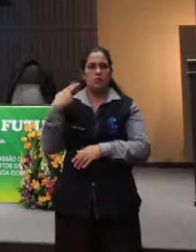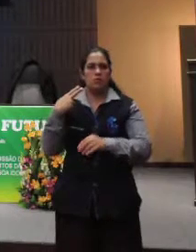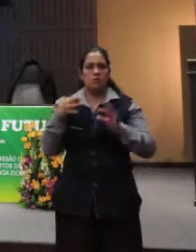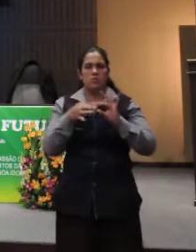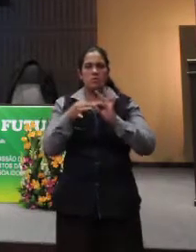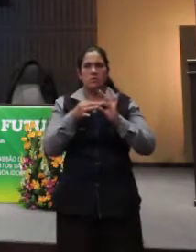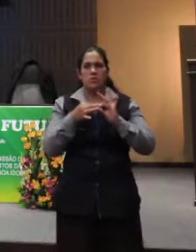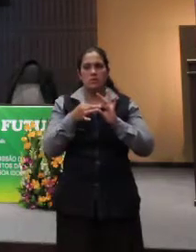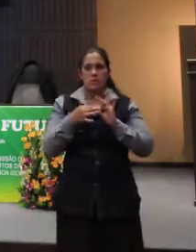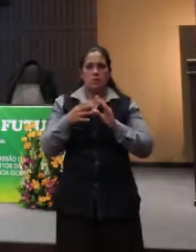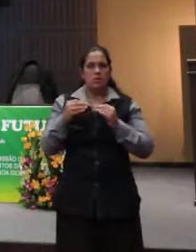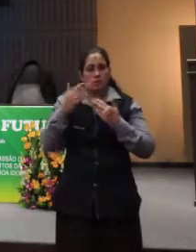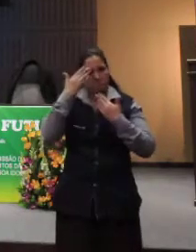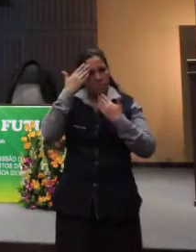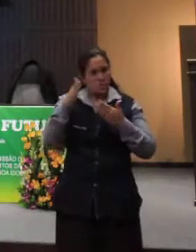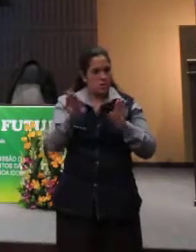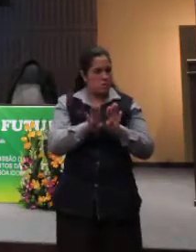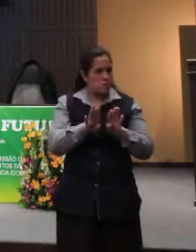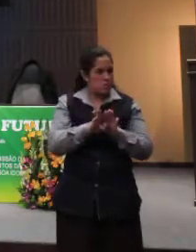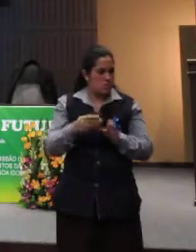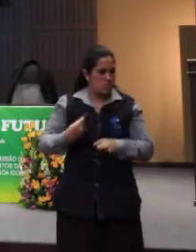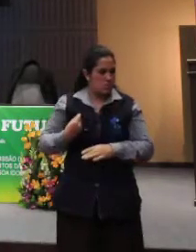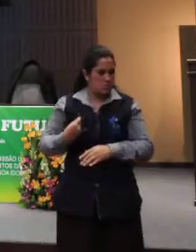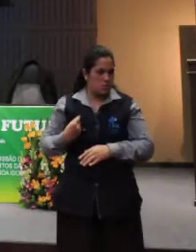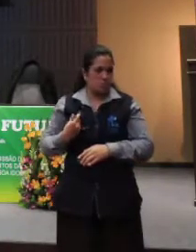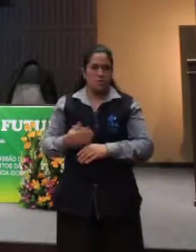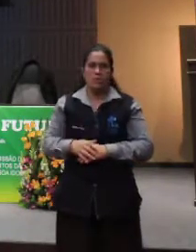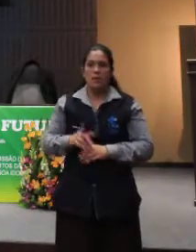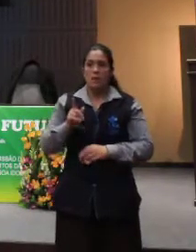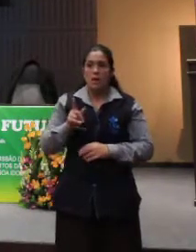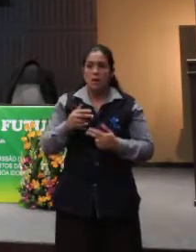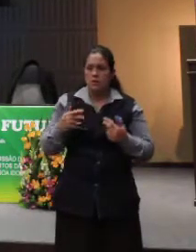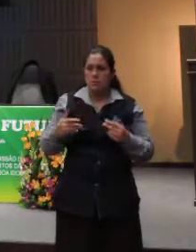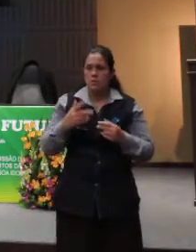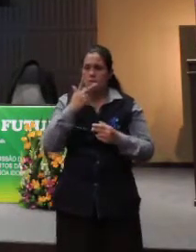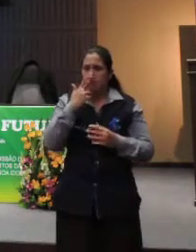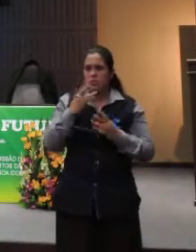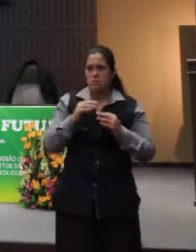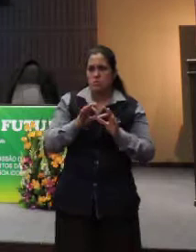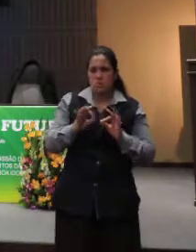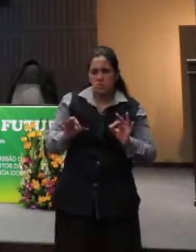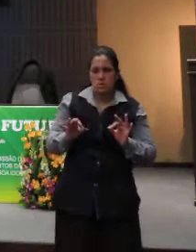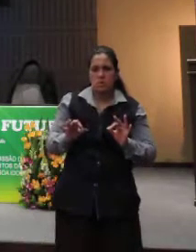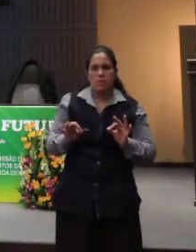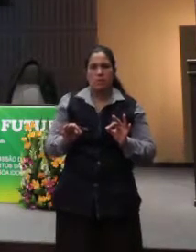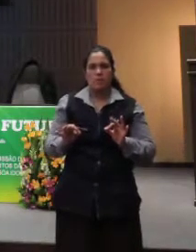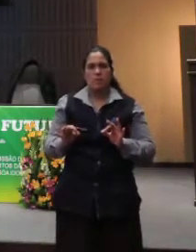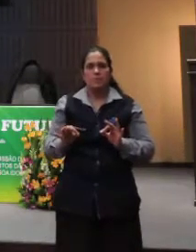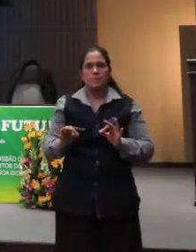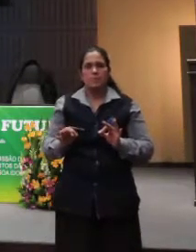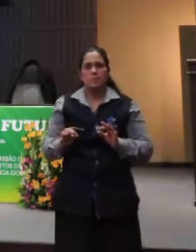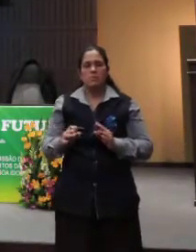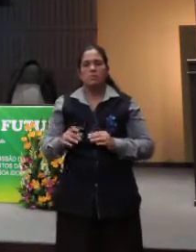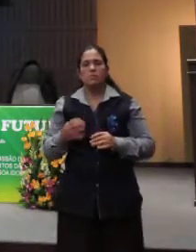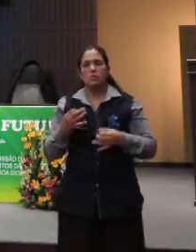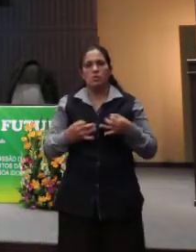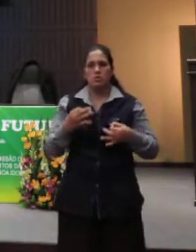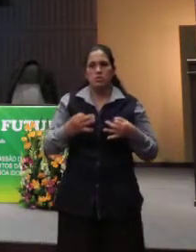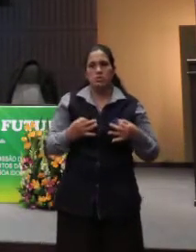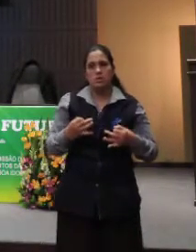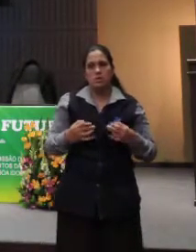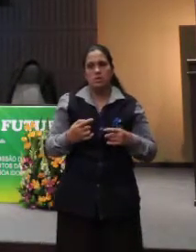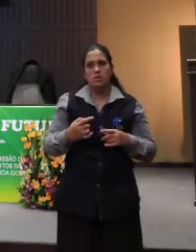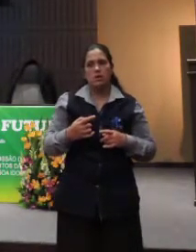estava aqui no início. Agradeço também já a presença. Essas coisas que parecem muito simples, na área jurídica, é muito